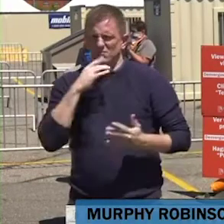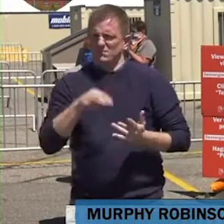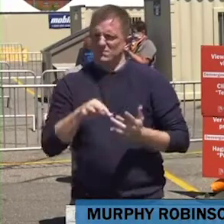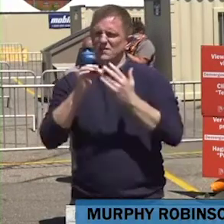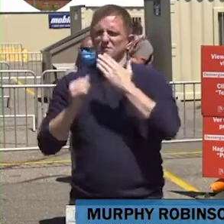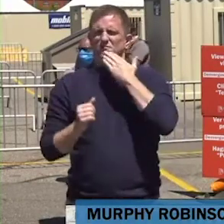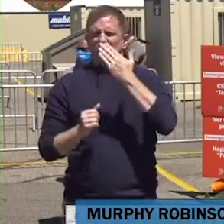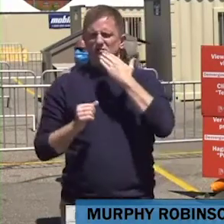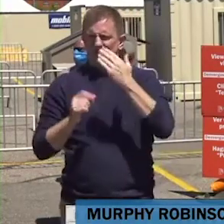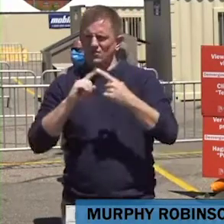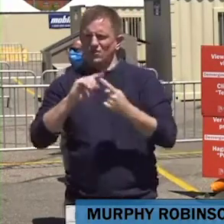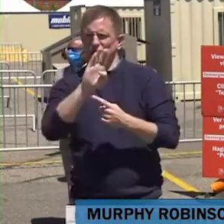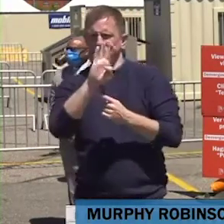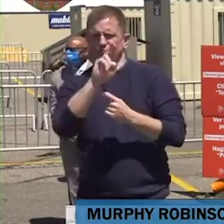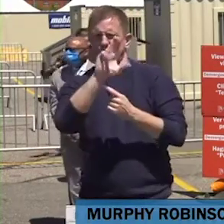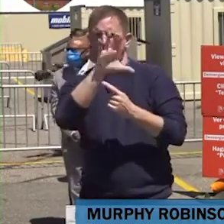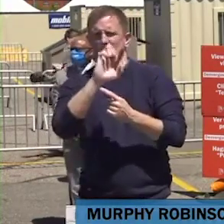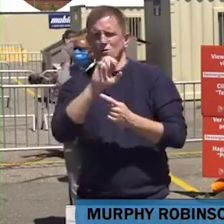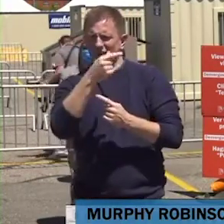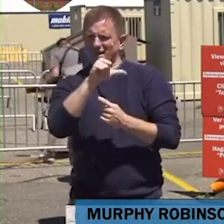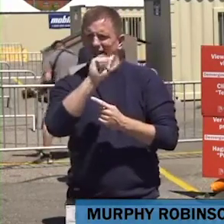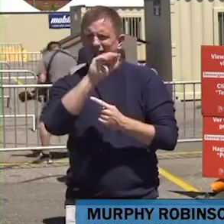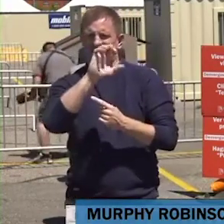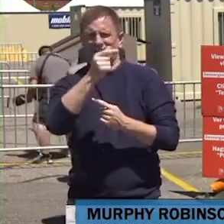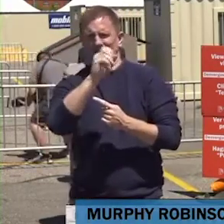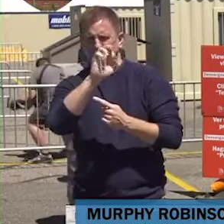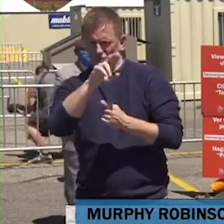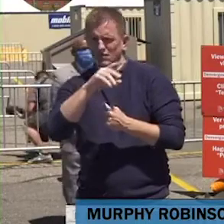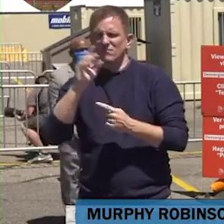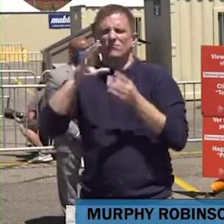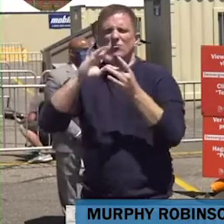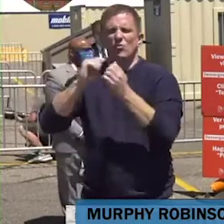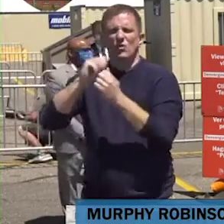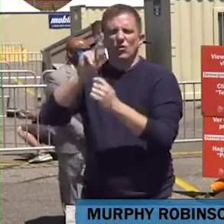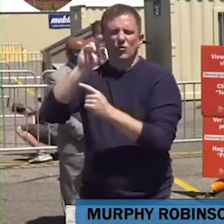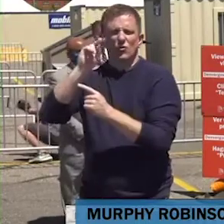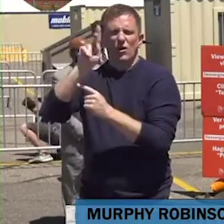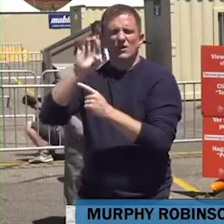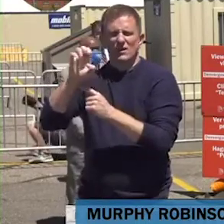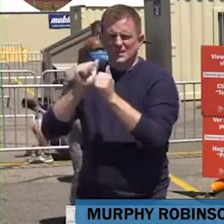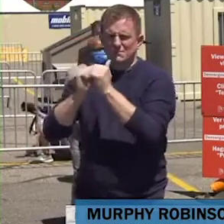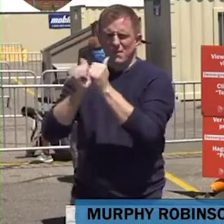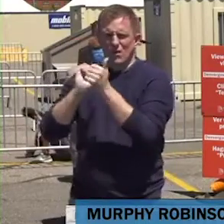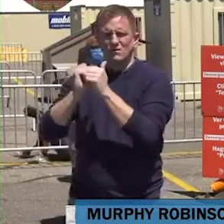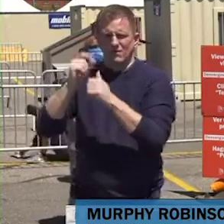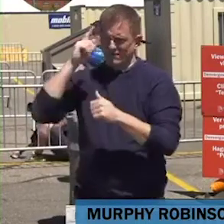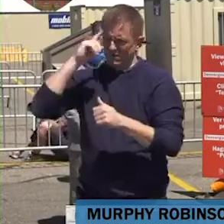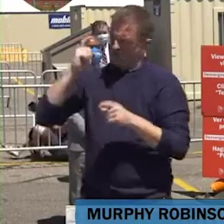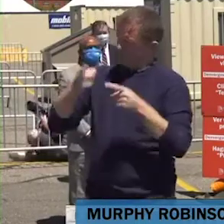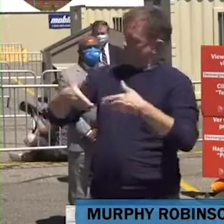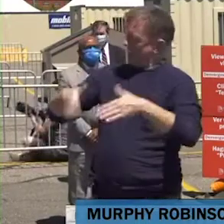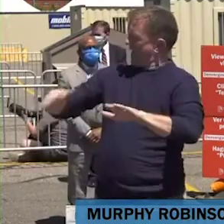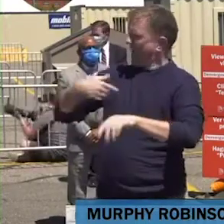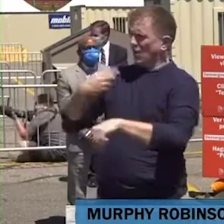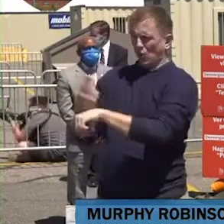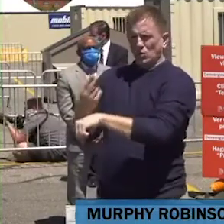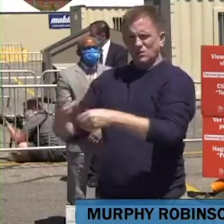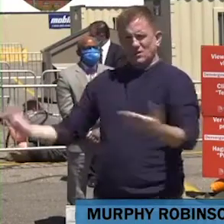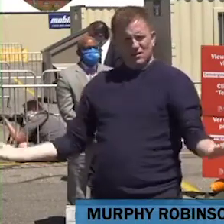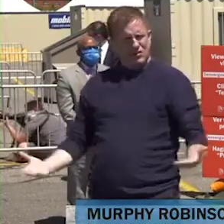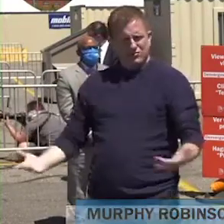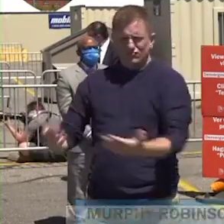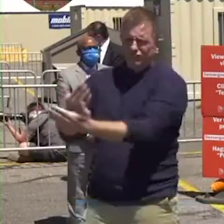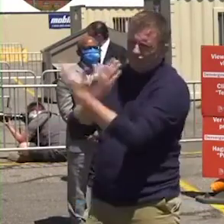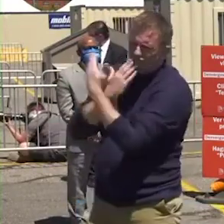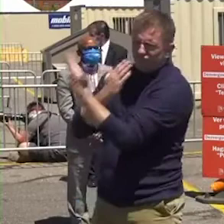Cronky Sports, por permitirnos usar este espacio. Muchísimas gracias Bruce. René Ortiz con Eventful Pro, quien es